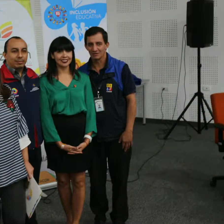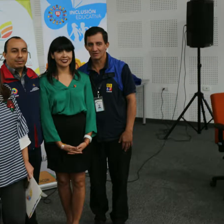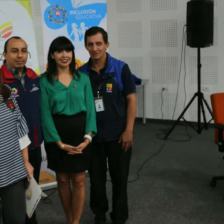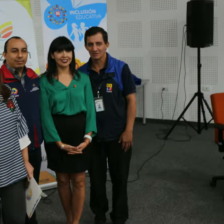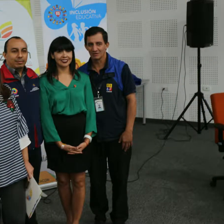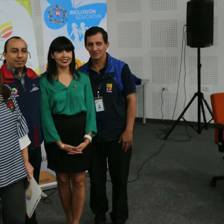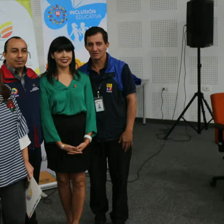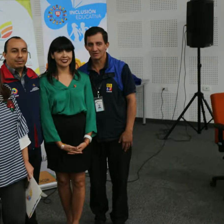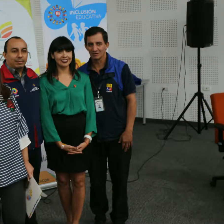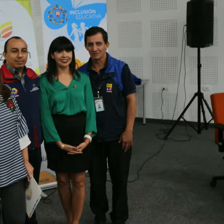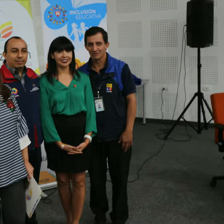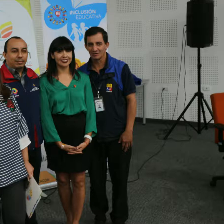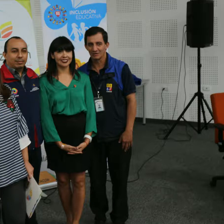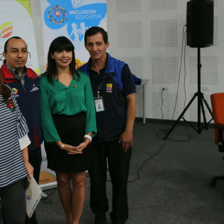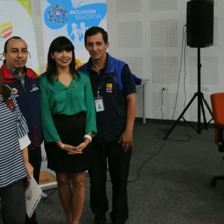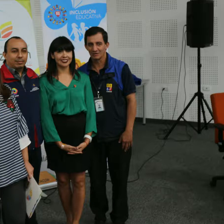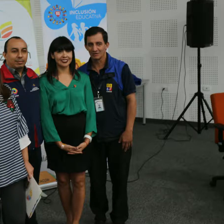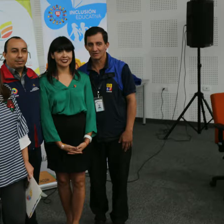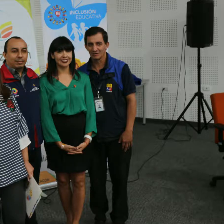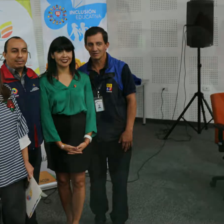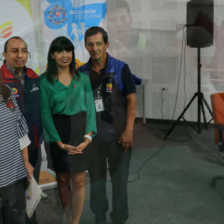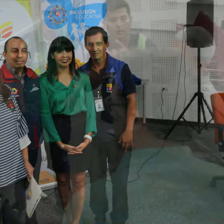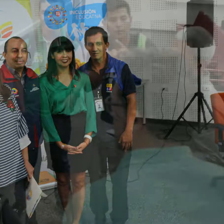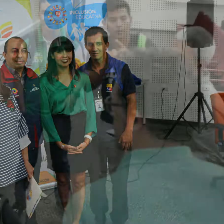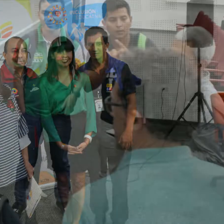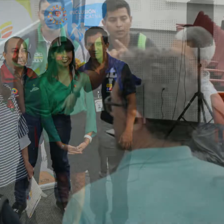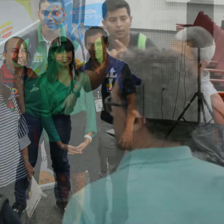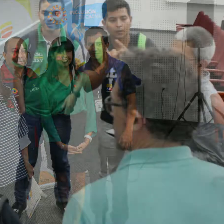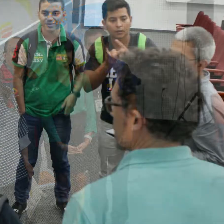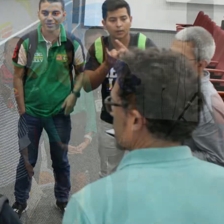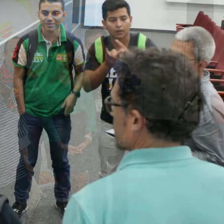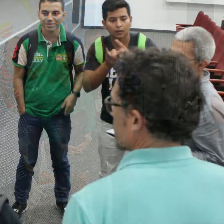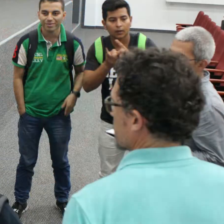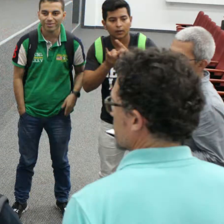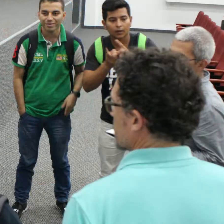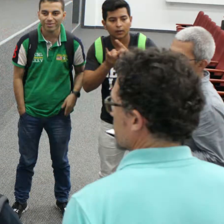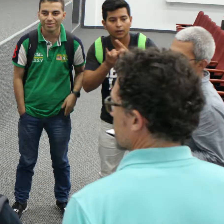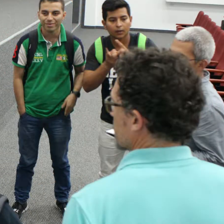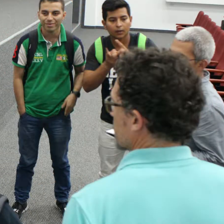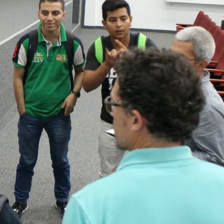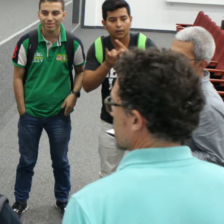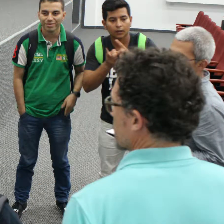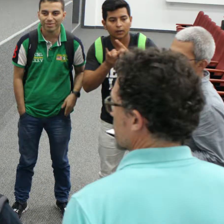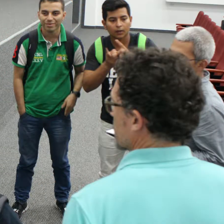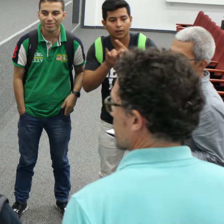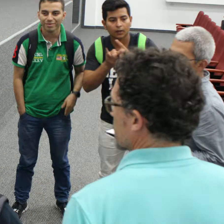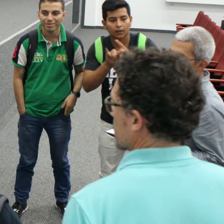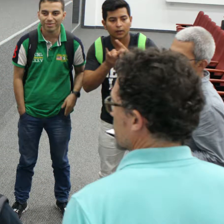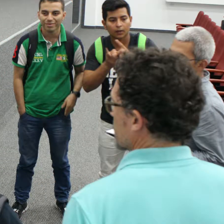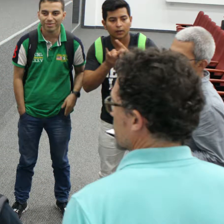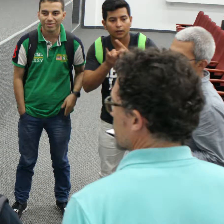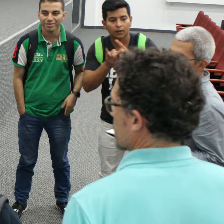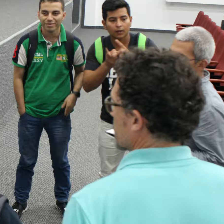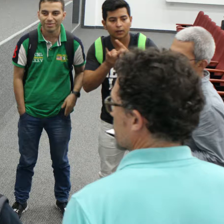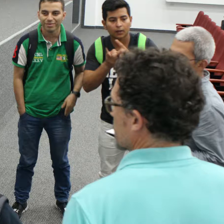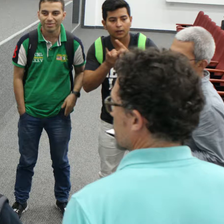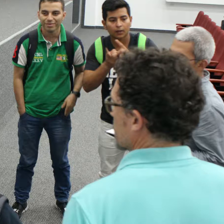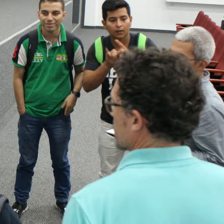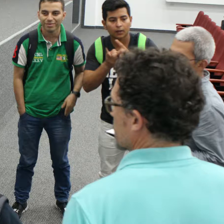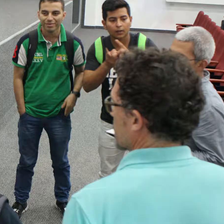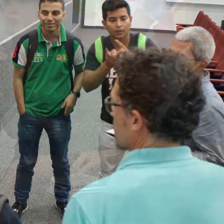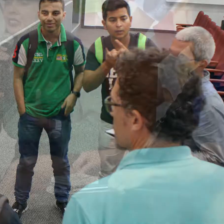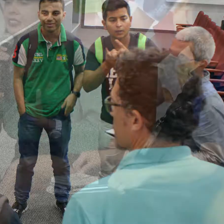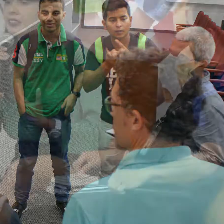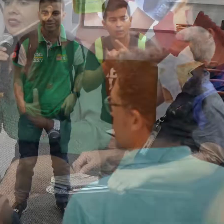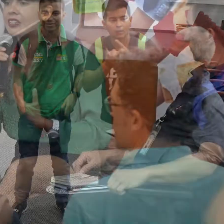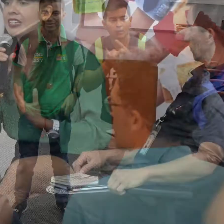o los que están ahora incluidos seguir invitando haciendo que la gente conozca yo creo que esa es una de las maneras que tenemos para